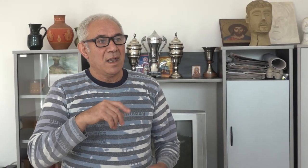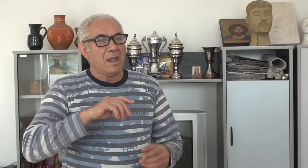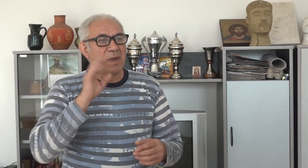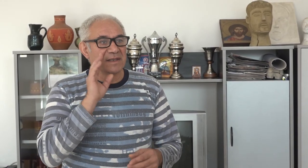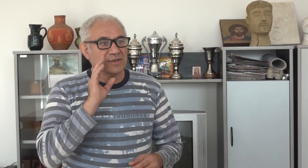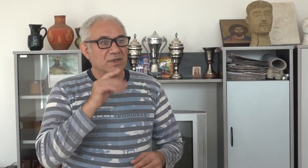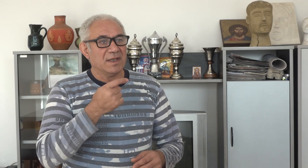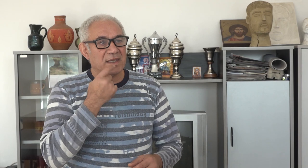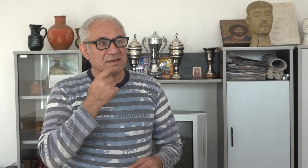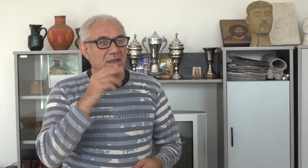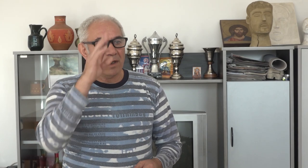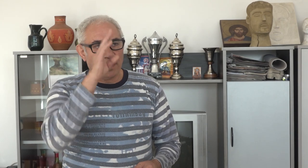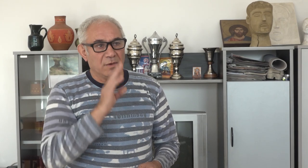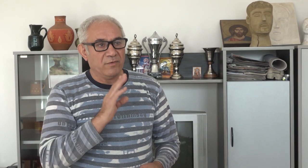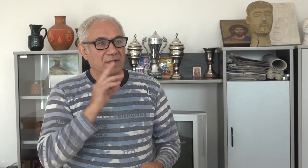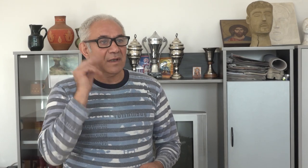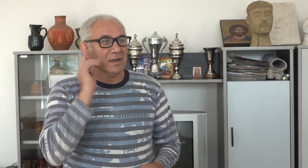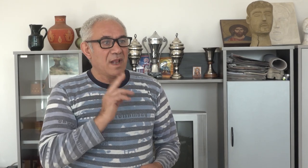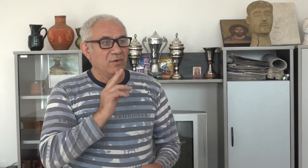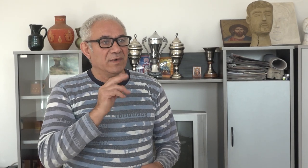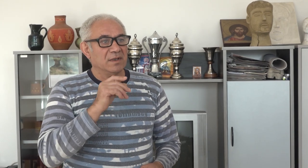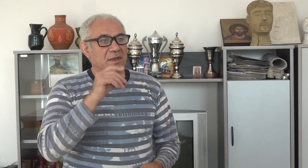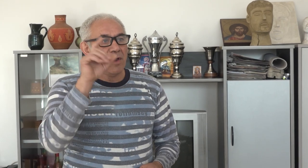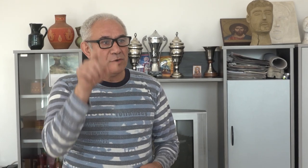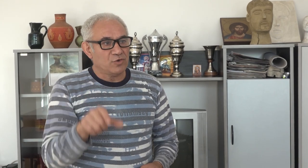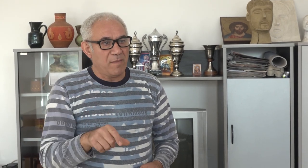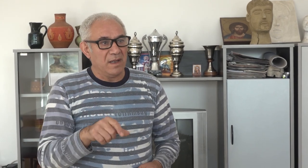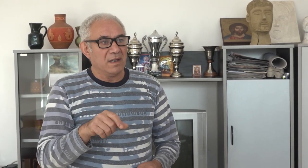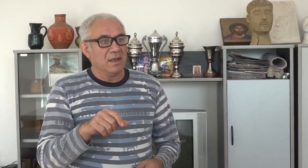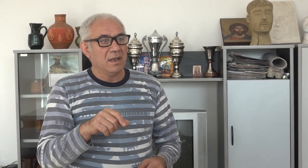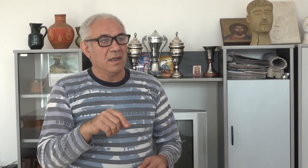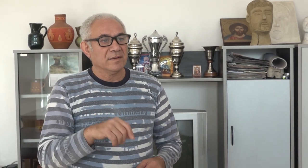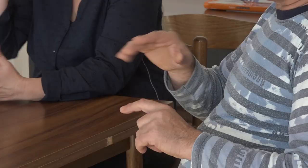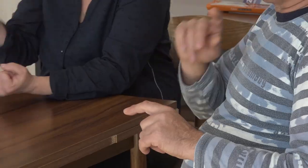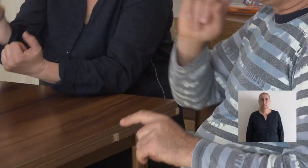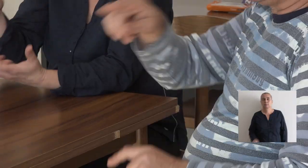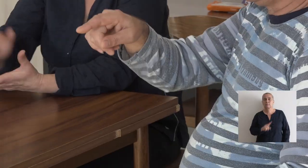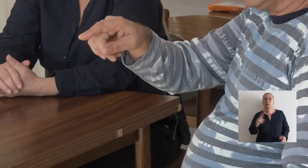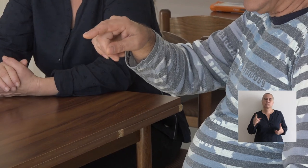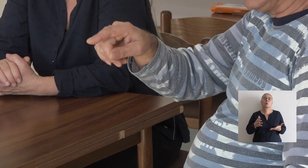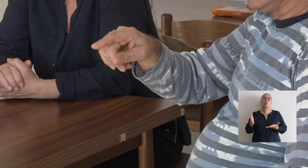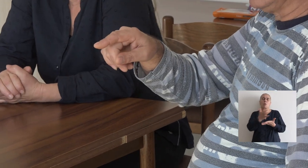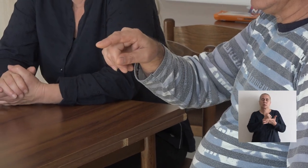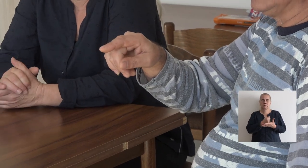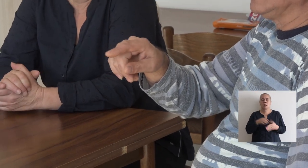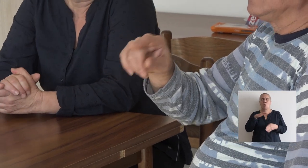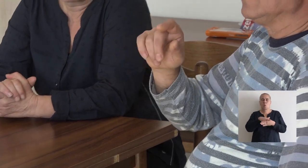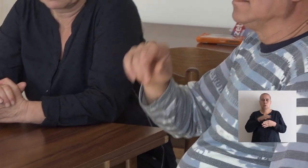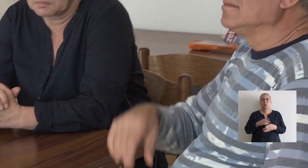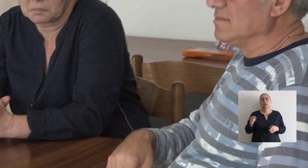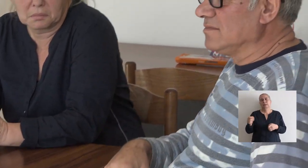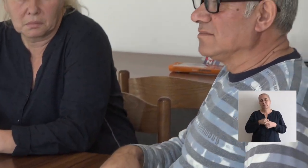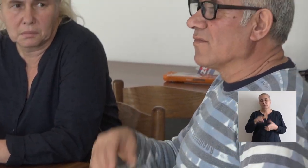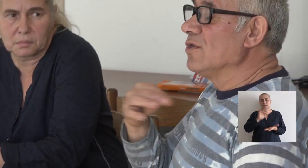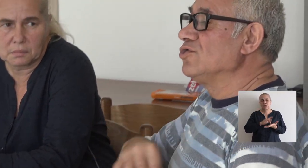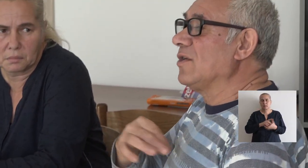Znakovni jezik je maternji jezik nagluvih i gluvih osoba. Neretko koristi usluge lokalnog